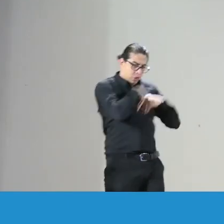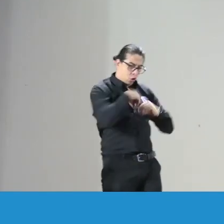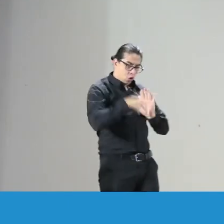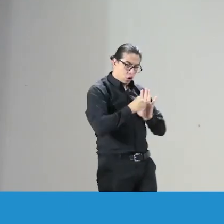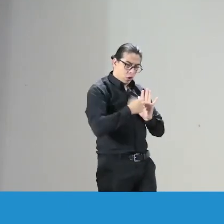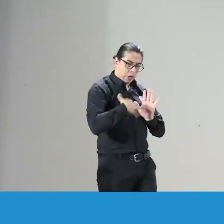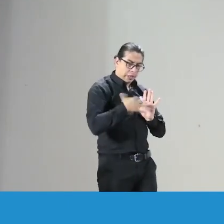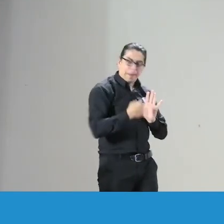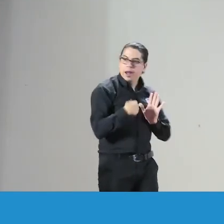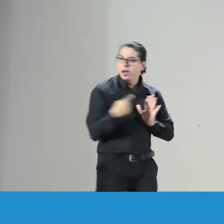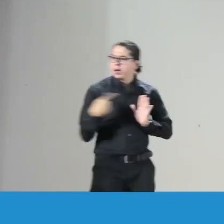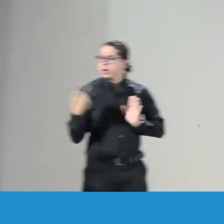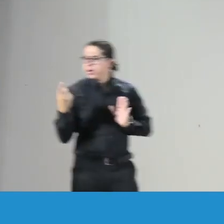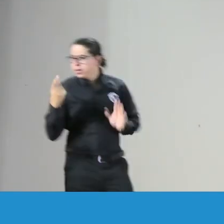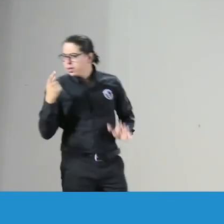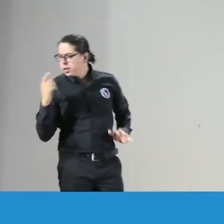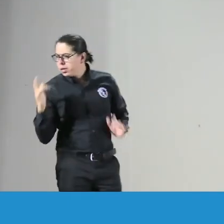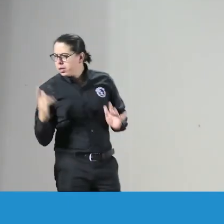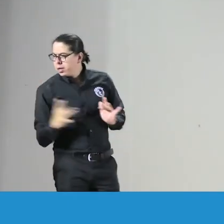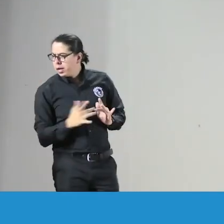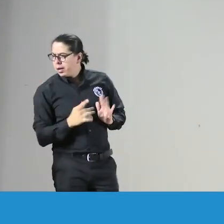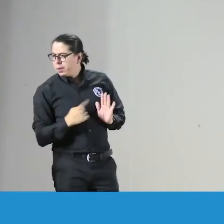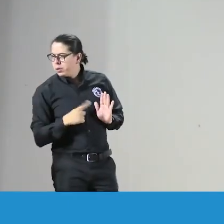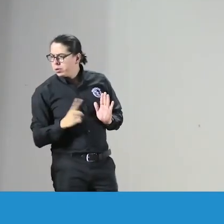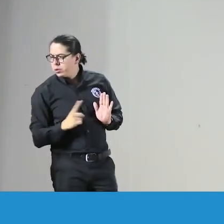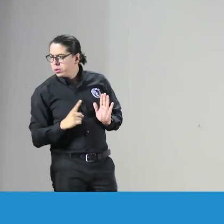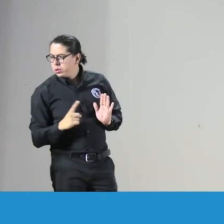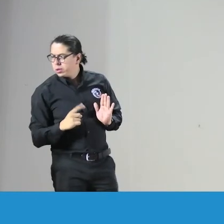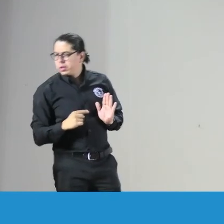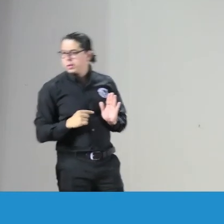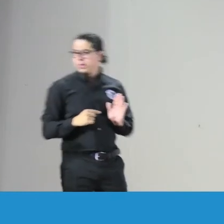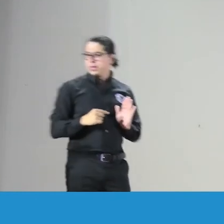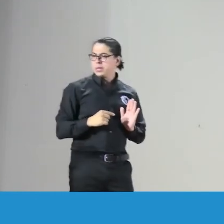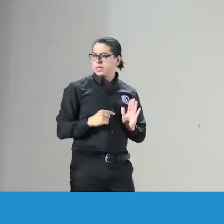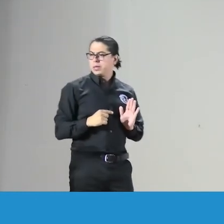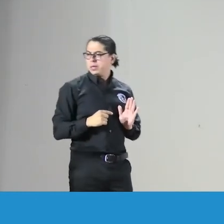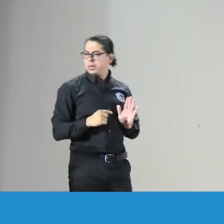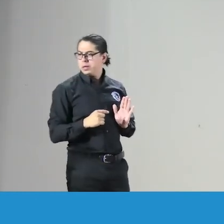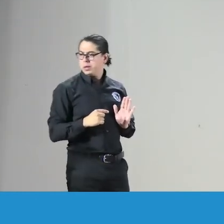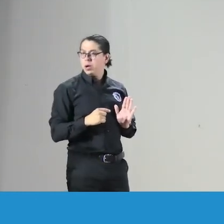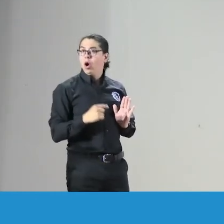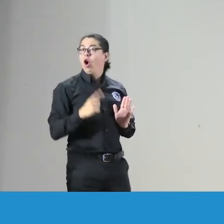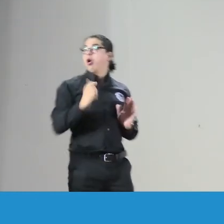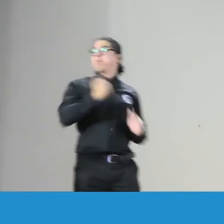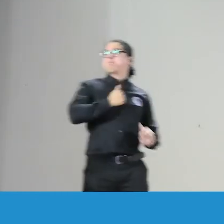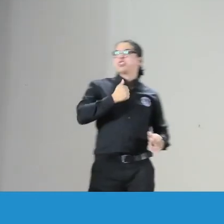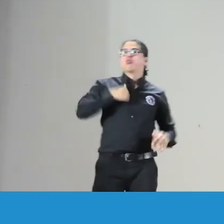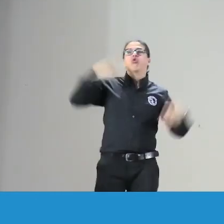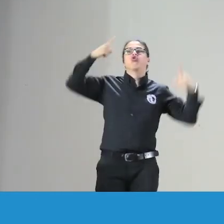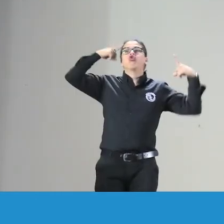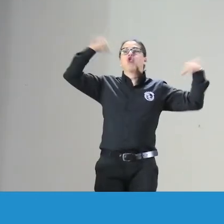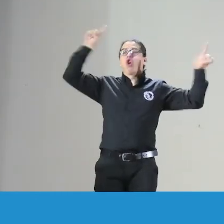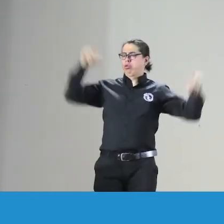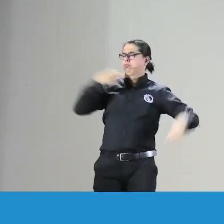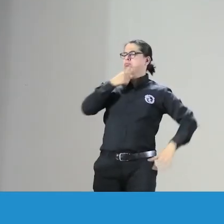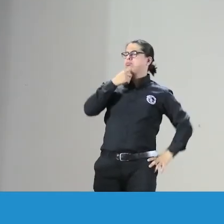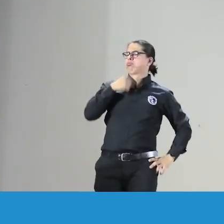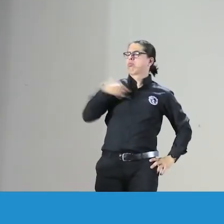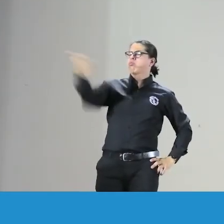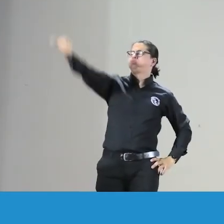les hace falta apropiar el código de ética y a las personas sordas para saber cómo es el comportamiento del